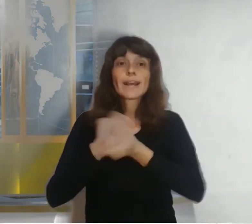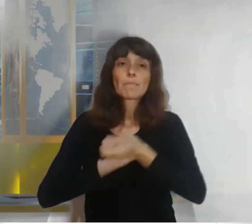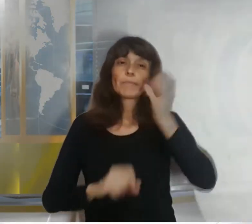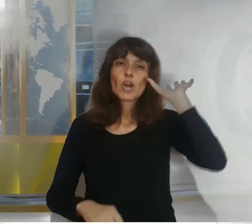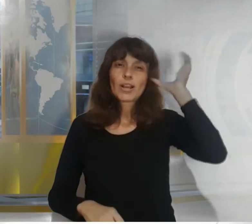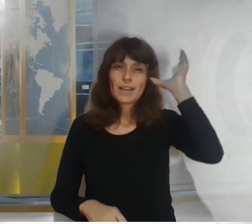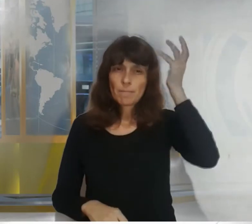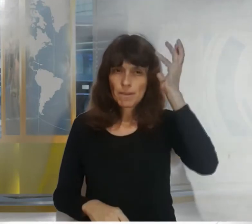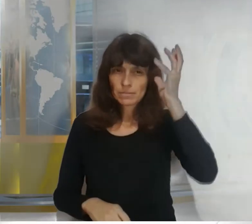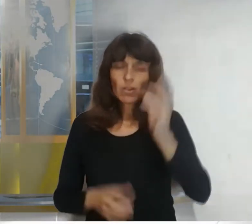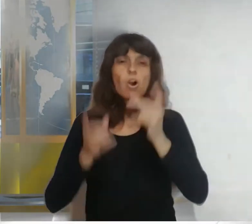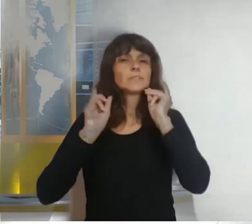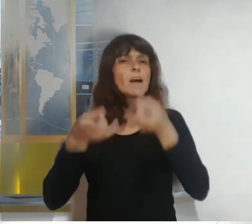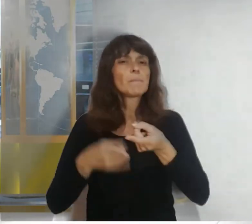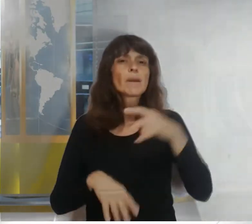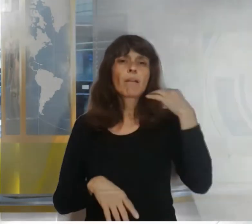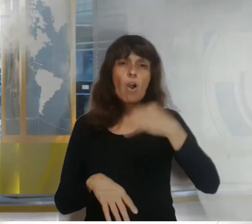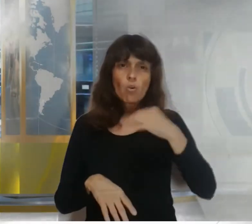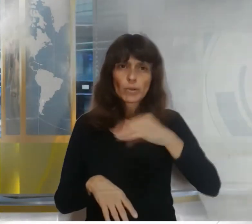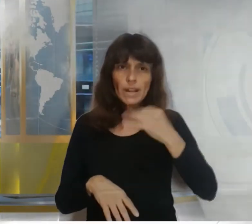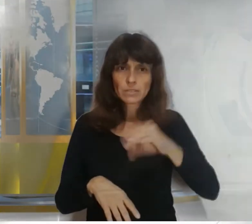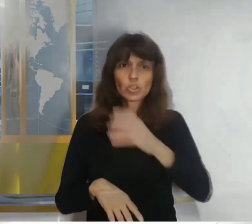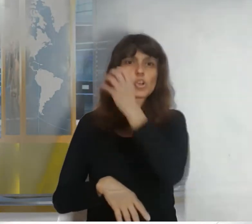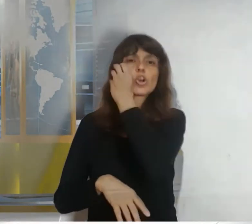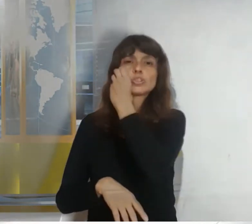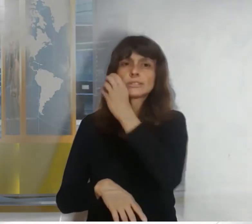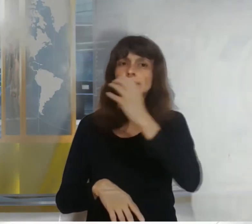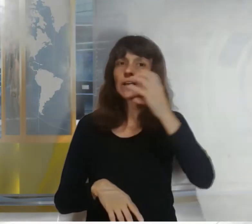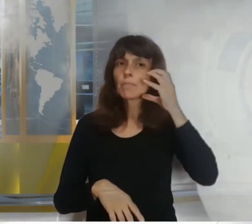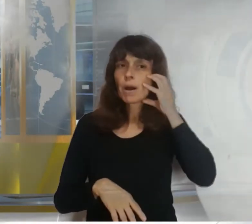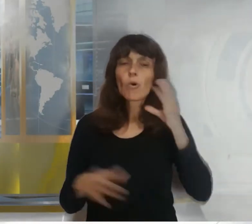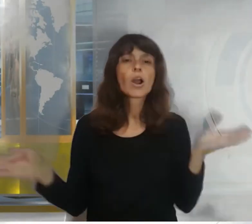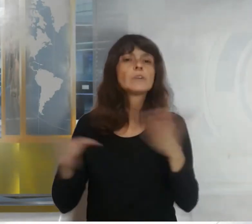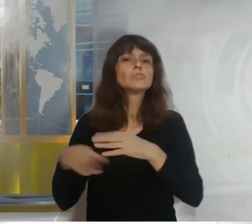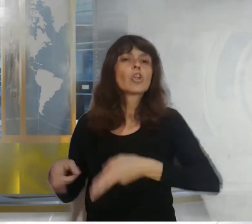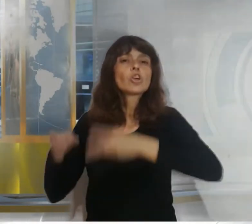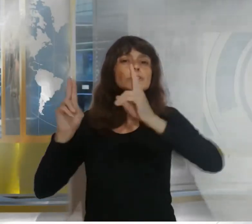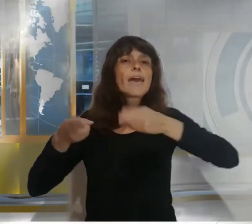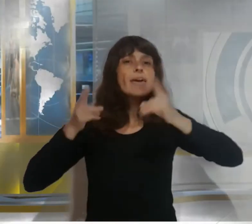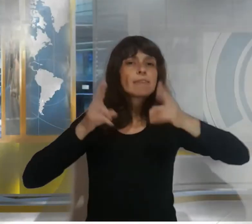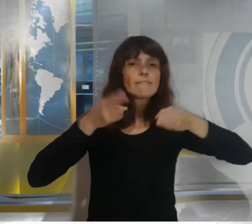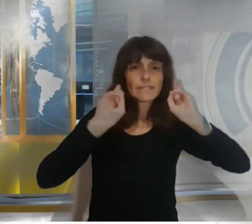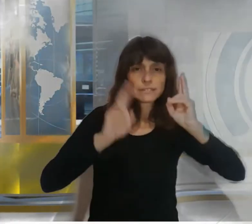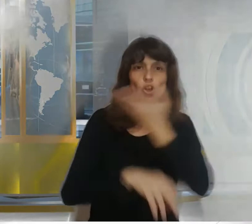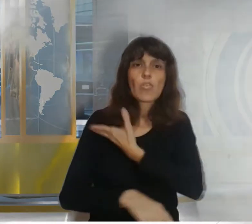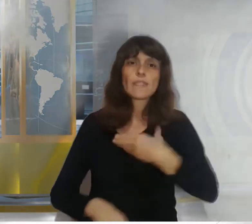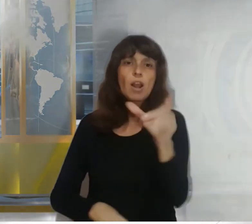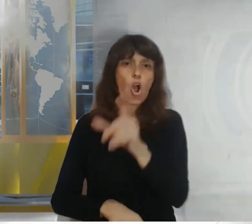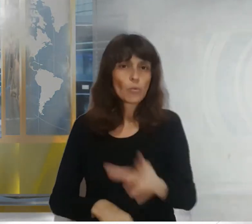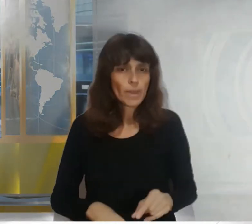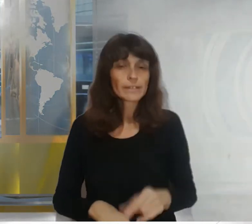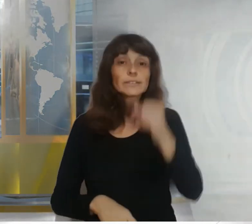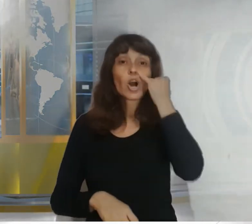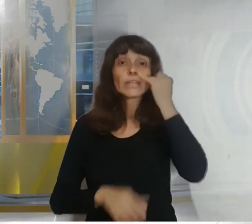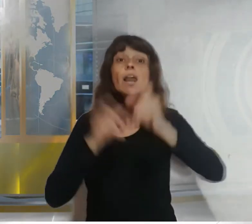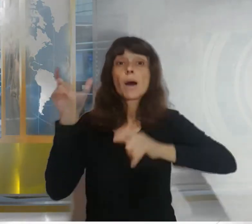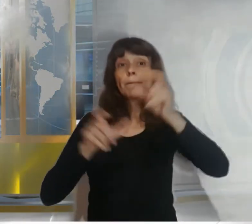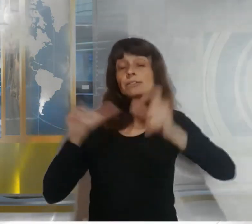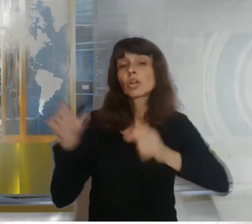uso de barbijos en los edificios estatales y para los empleados del gobierno central como forma de evitar contagios de